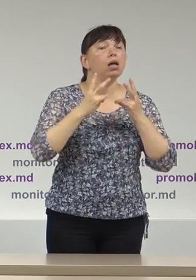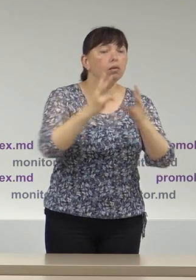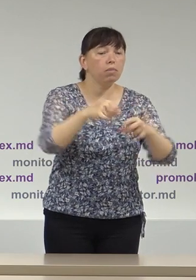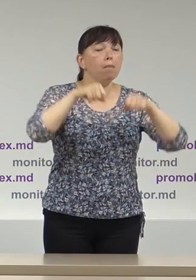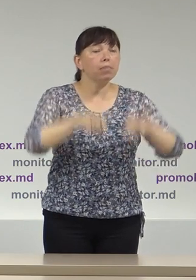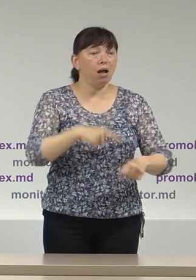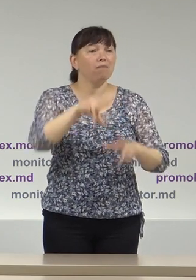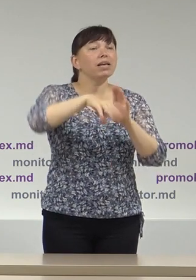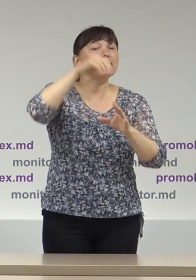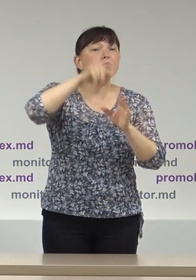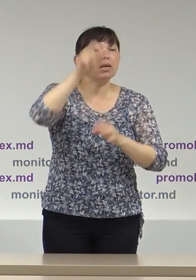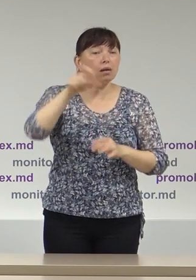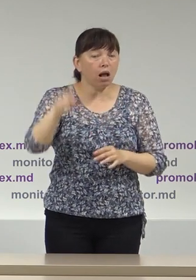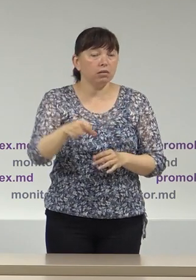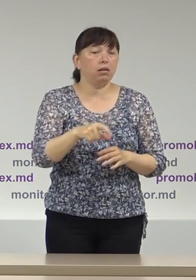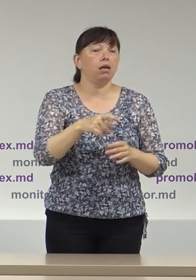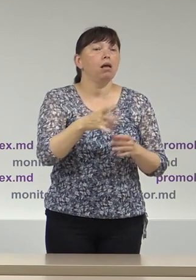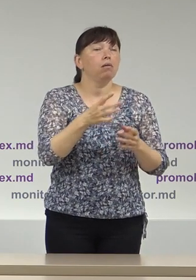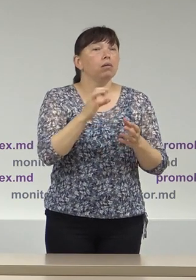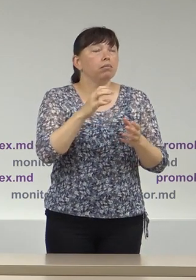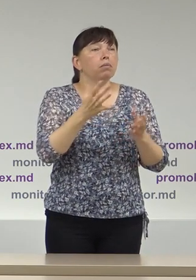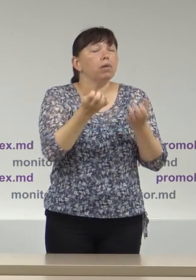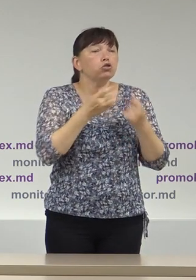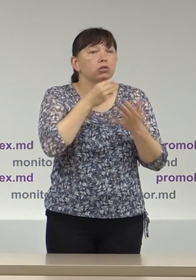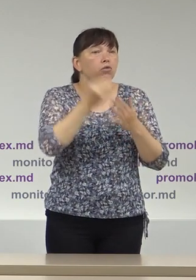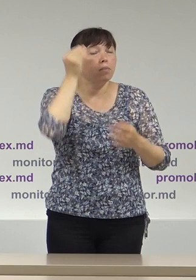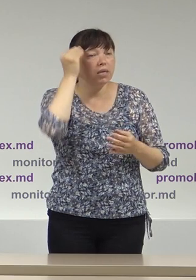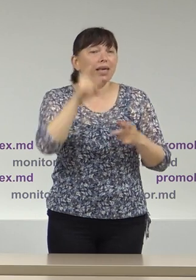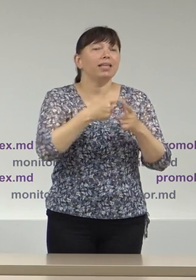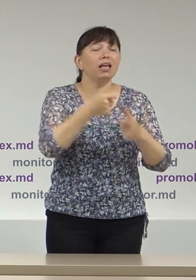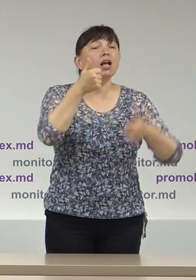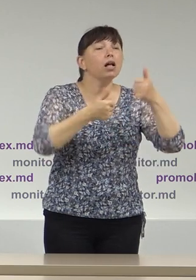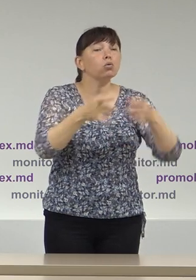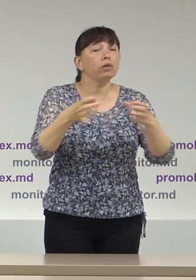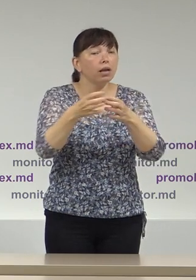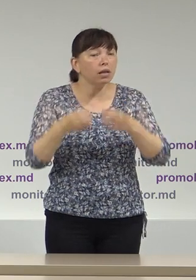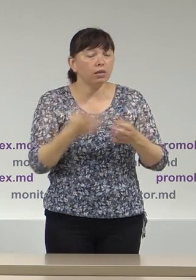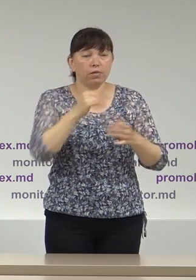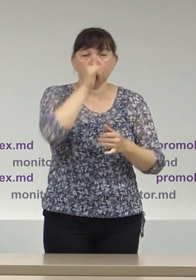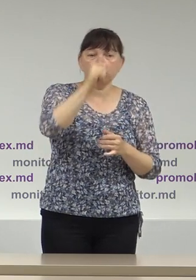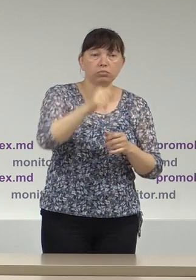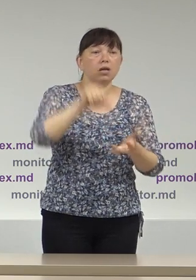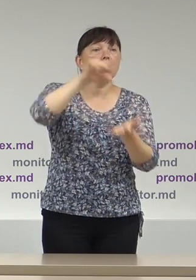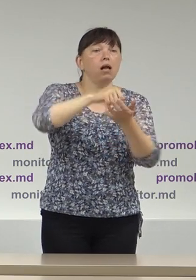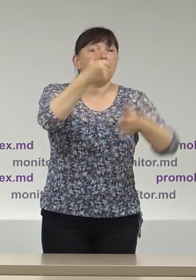dreptul alegătorilor de a-și forma o opinie sau dreptul concurenților electorali de a candida în condiții egale.